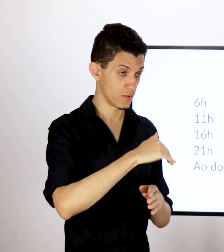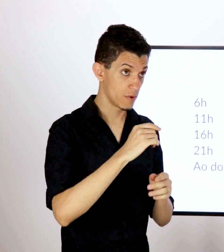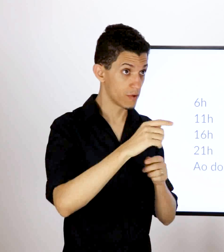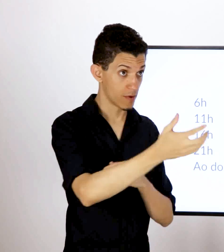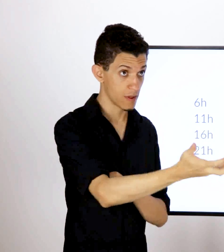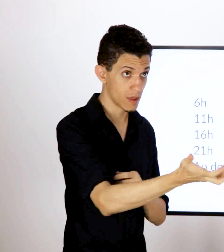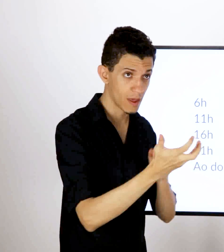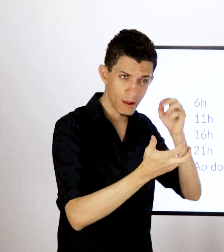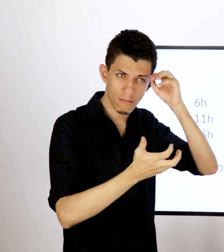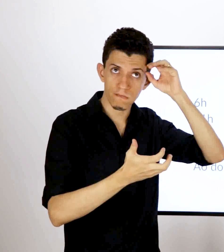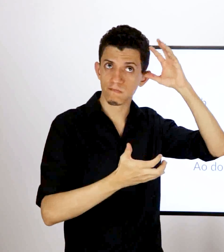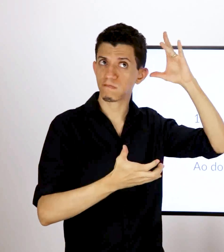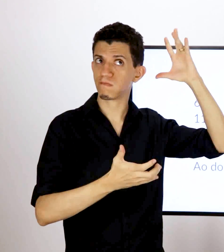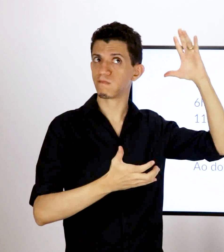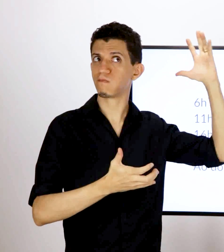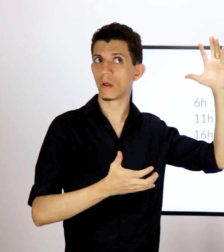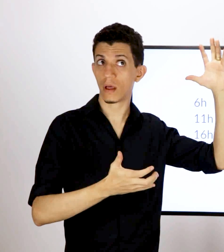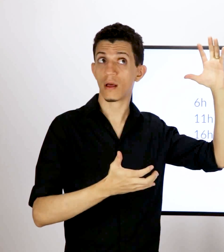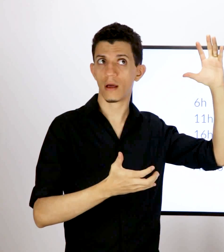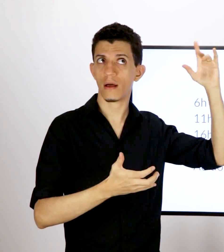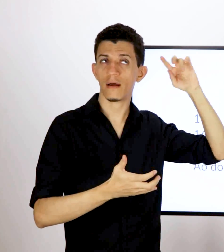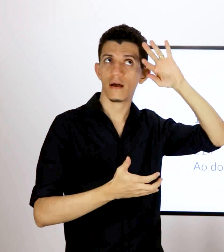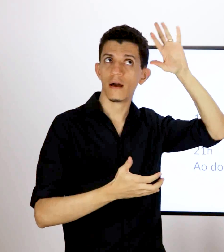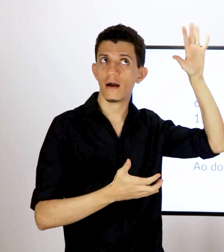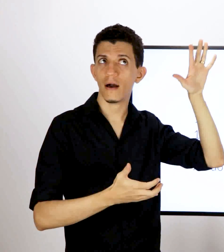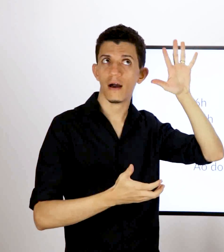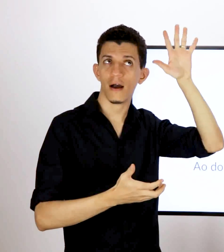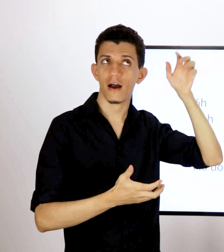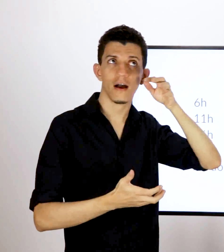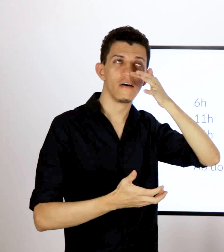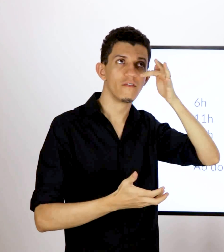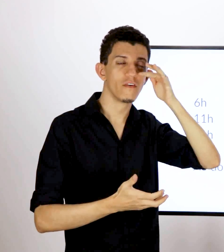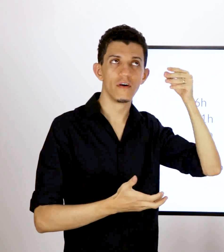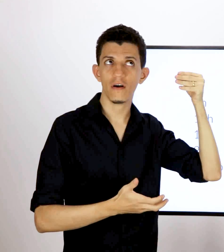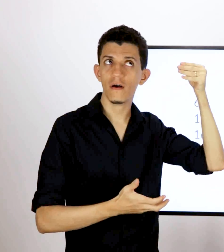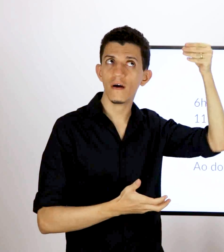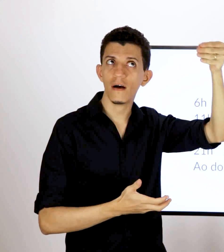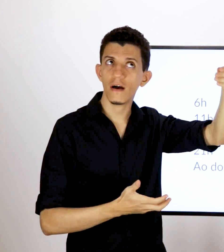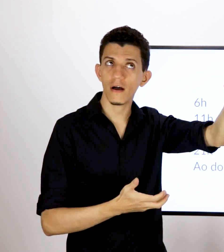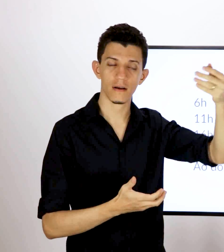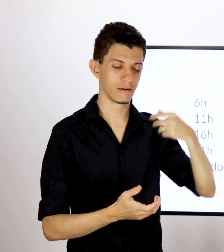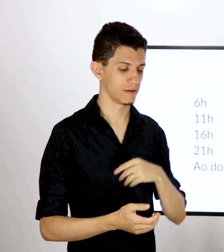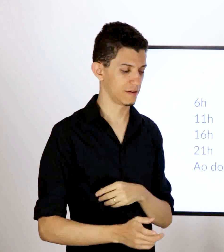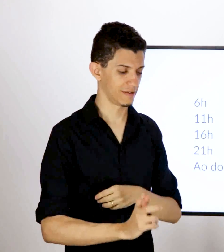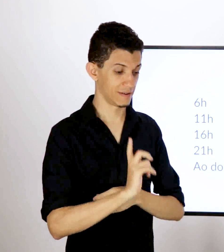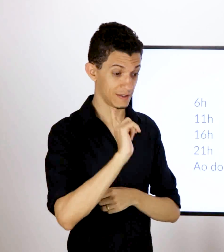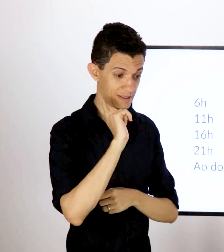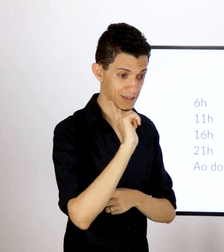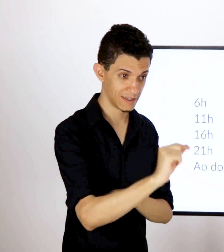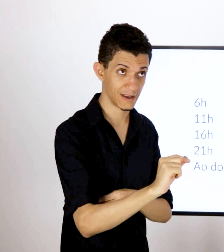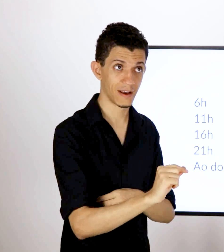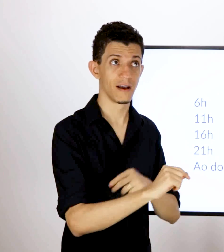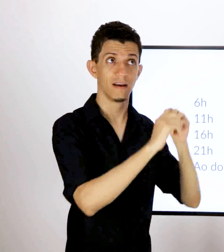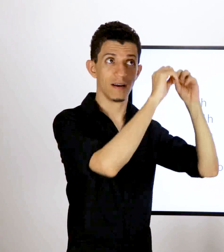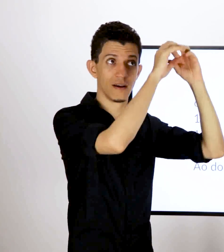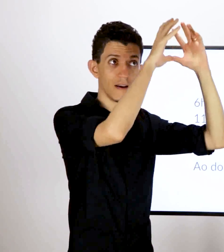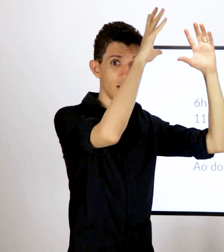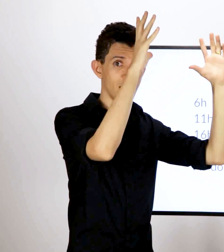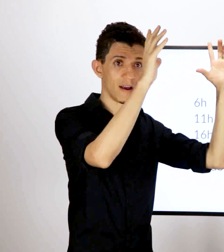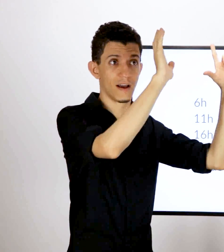a sua listinha e fazer essa sinalização, ok? E, novamente, você vai imaginar a menina com a flor, perguntando se você quer, você